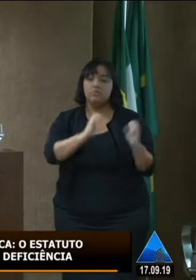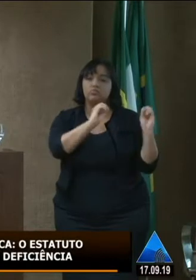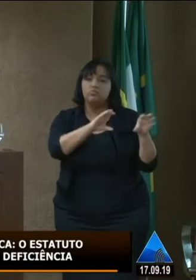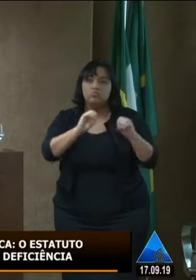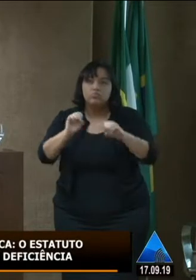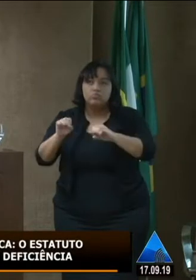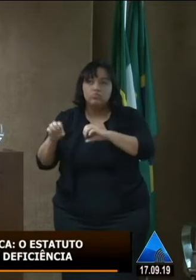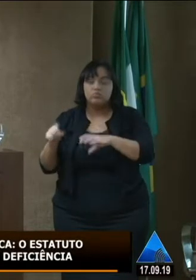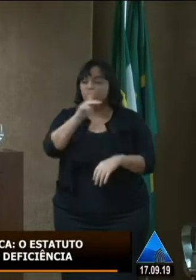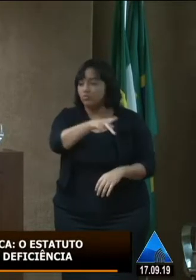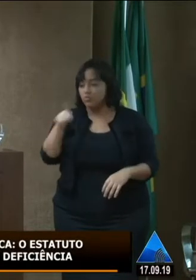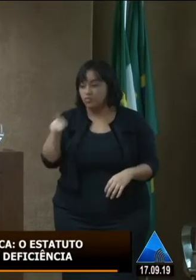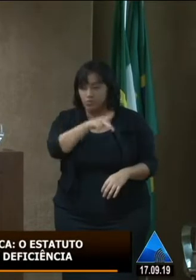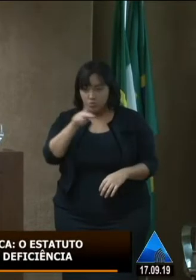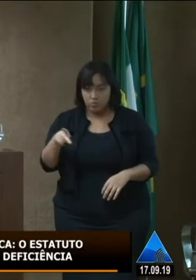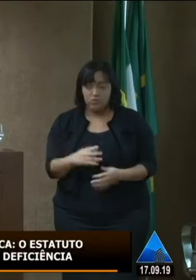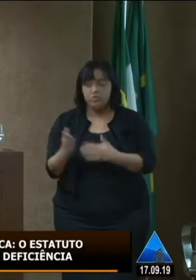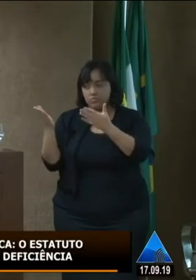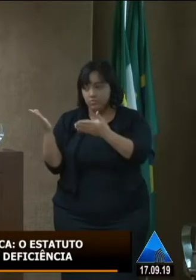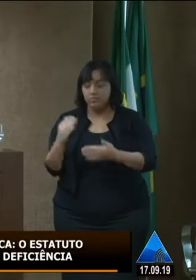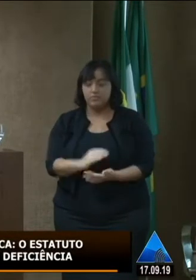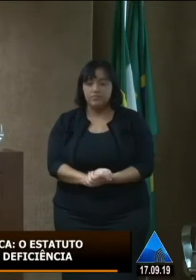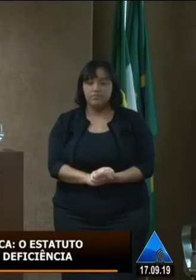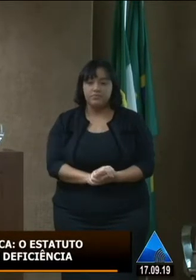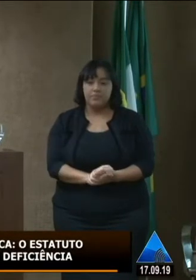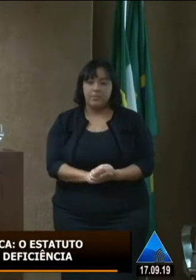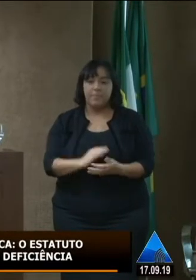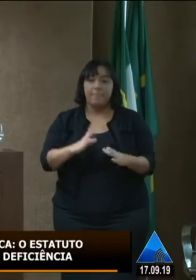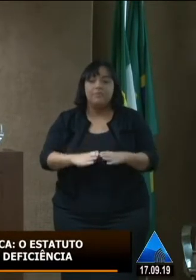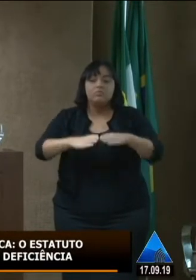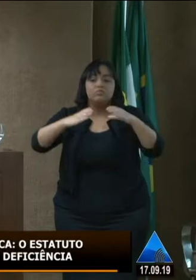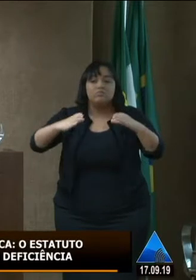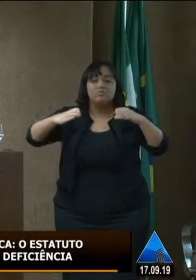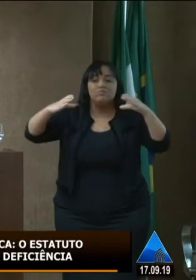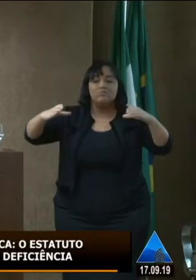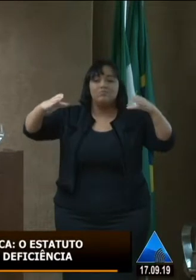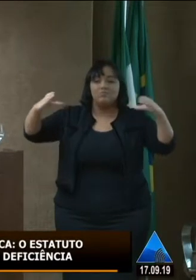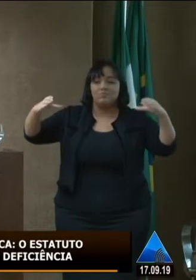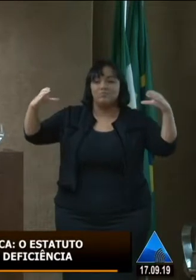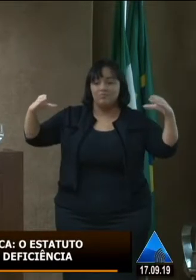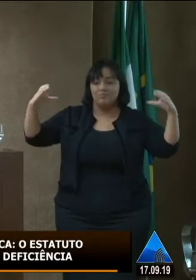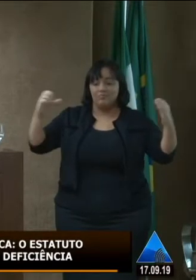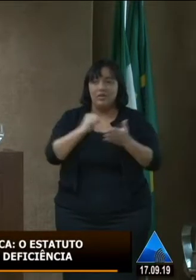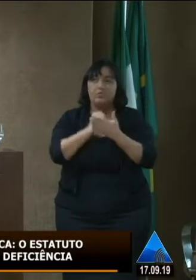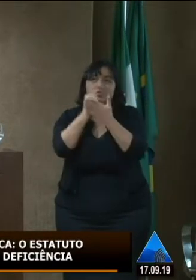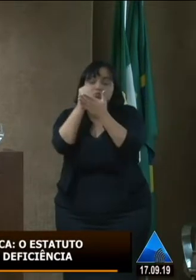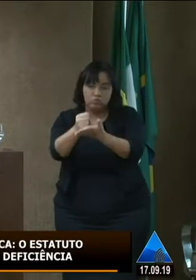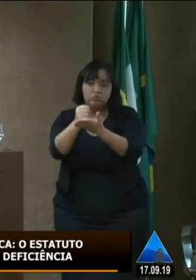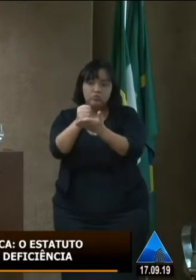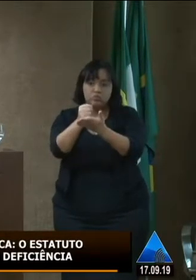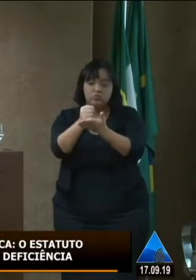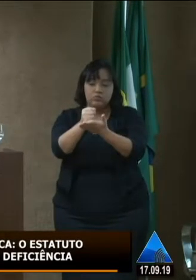sede professores e são nossas parceiras em ampliar essa rede de apoio que